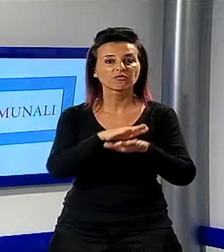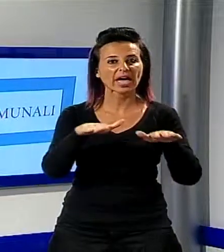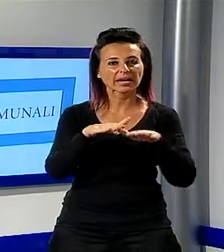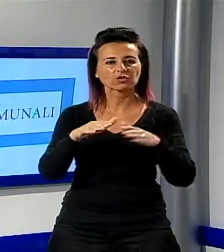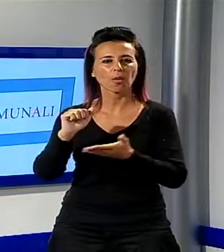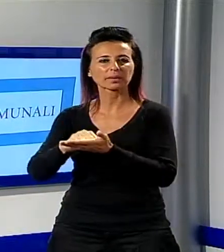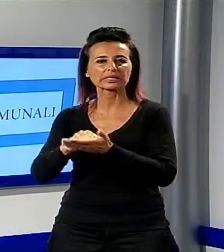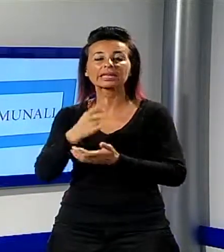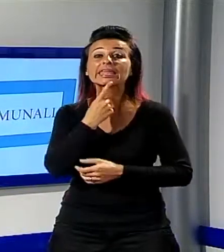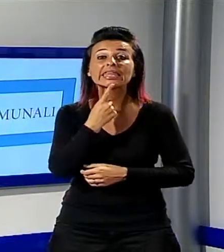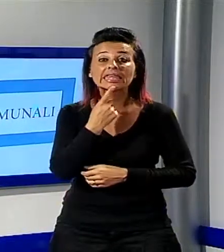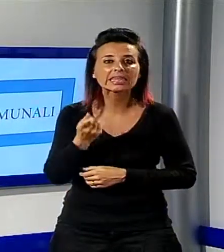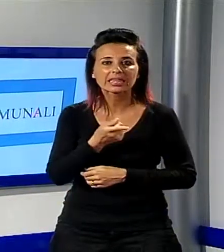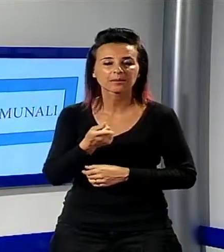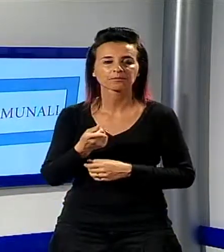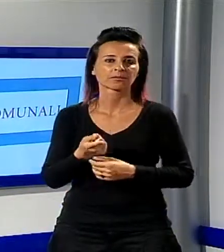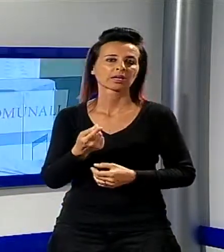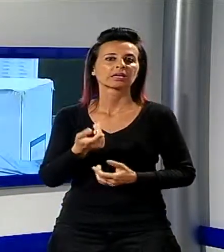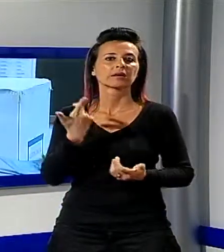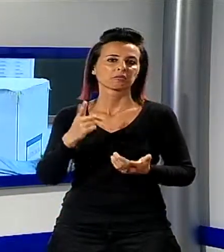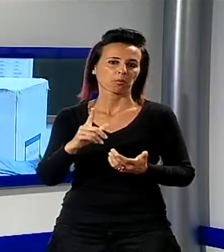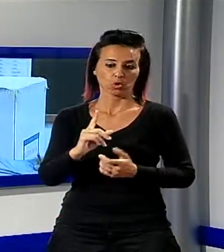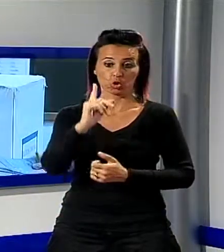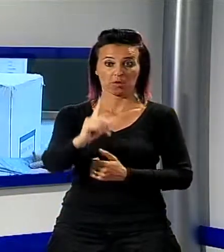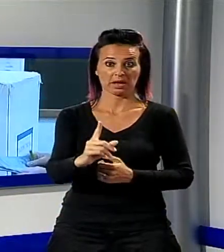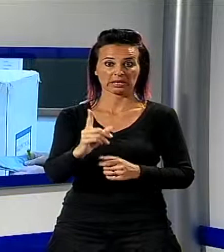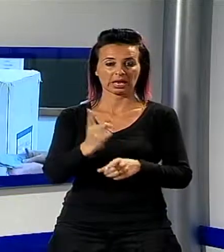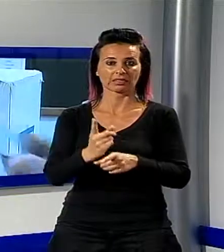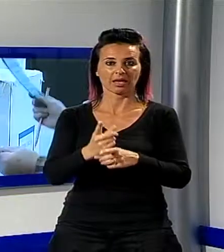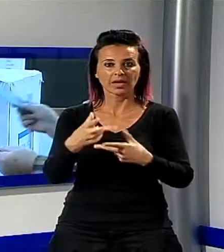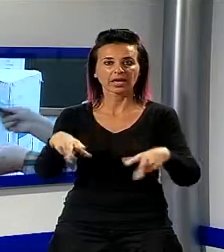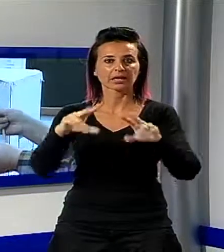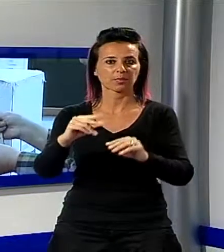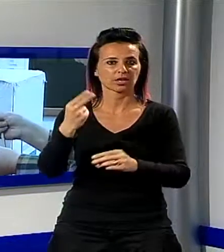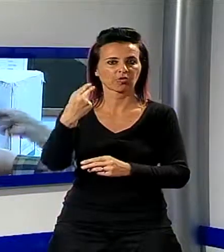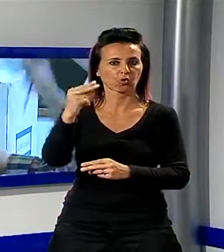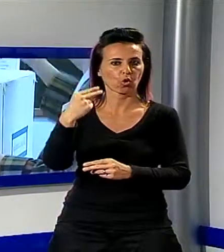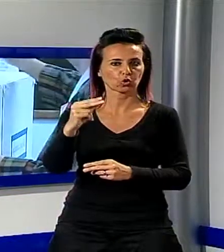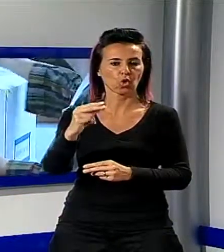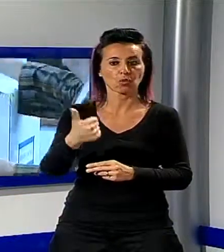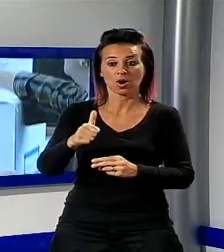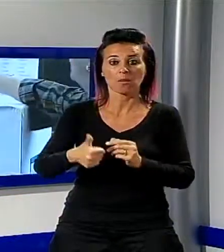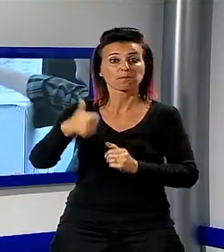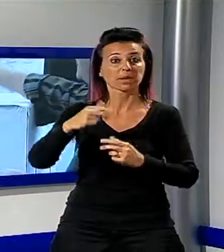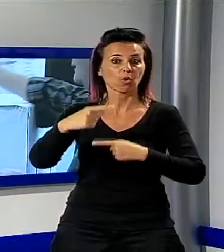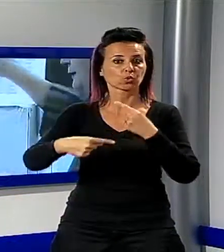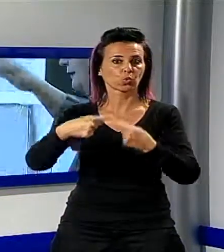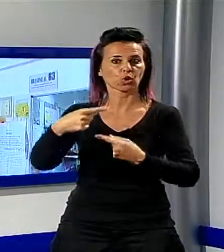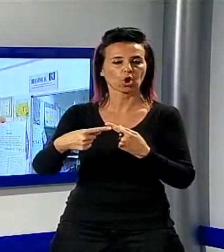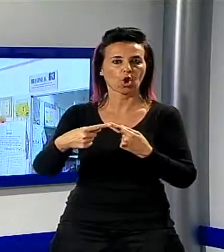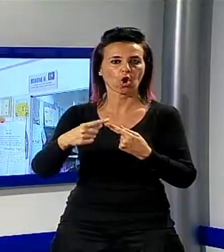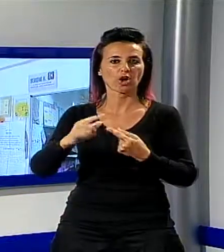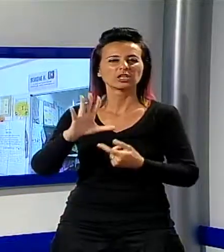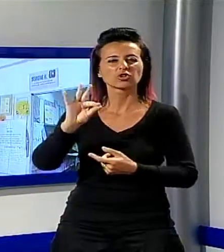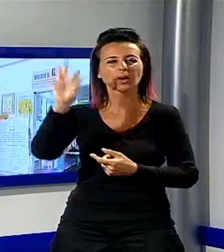domenica riporterà le urne ai cittadini dei due comuni versiliesi che al primo turno non hanno visto alcun candidato superare il muro del